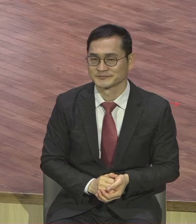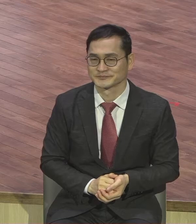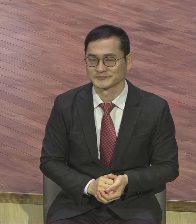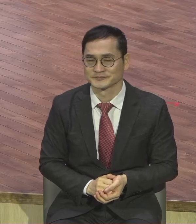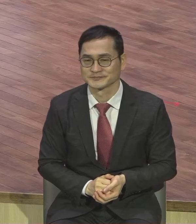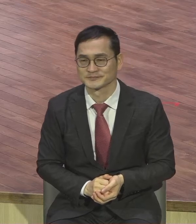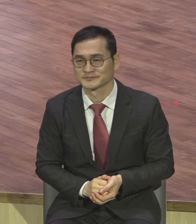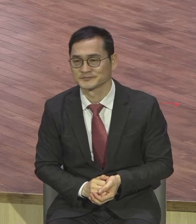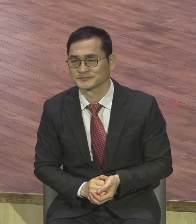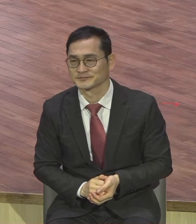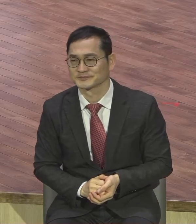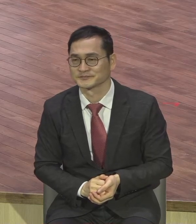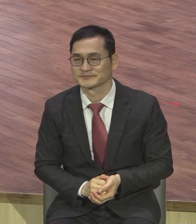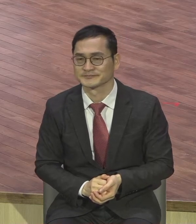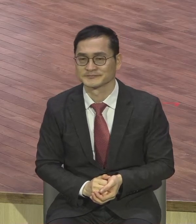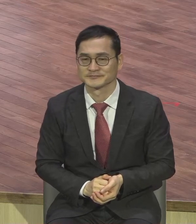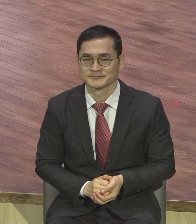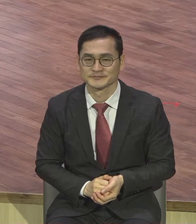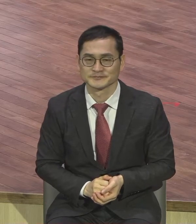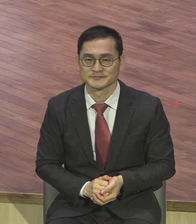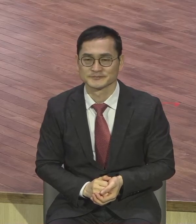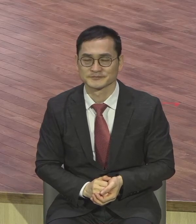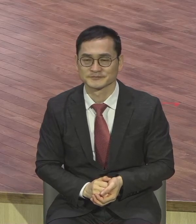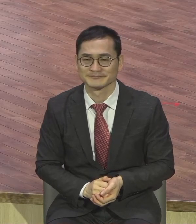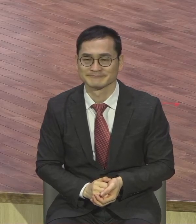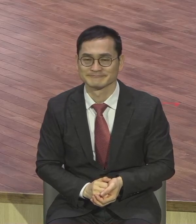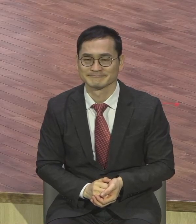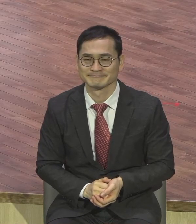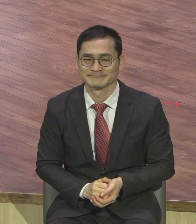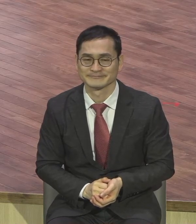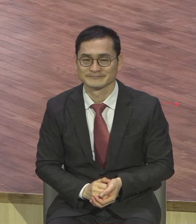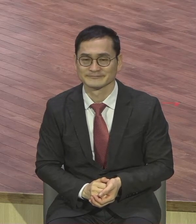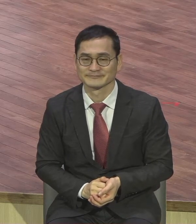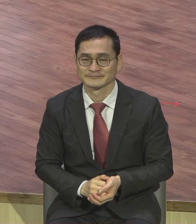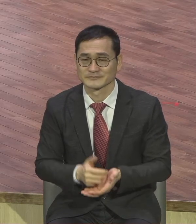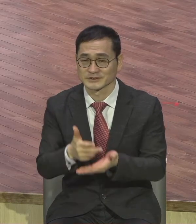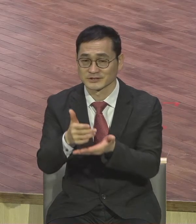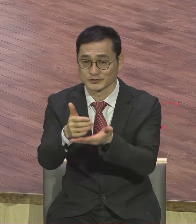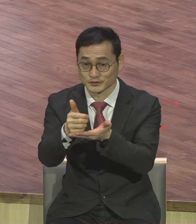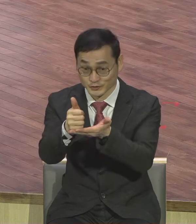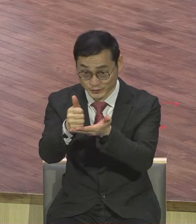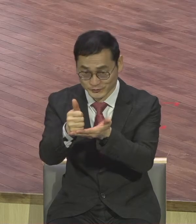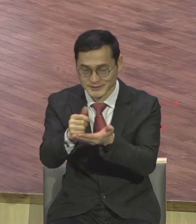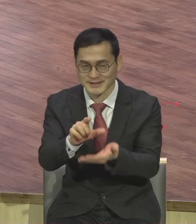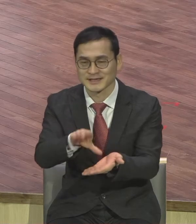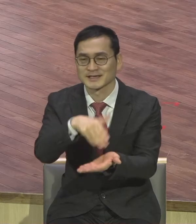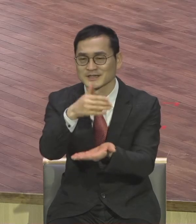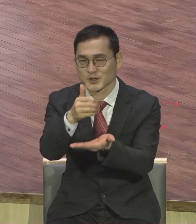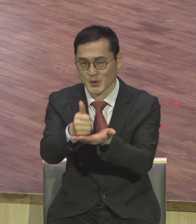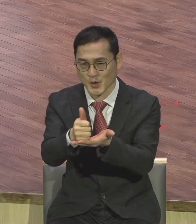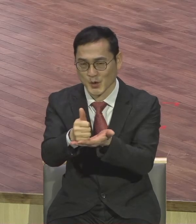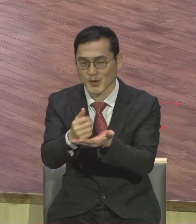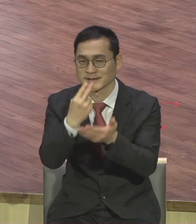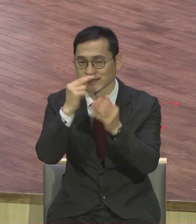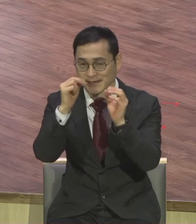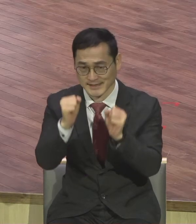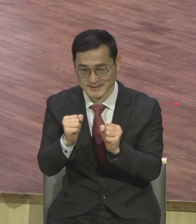우리 같이 신앙 고백합니다. 주는 그리스도시오 살아계신 하나님의 아들이십니다.